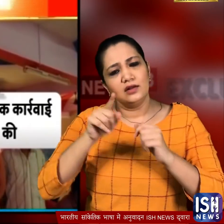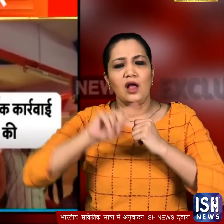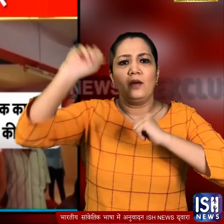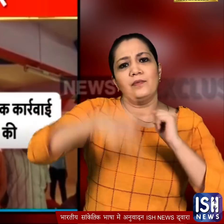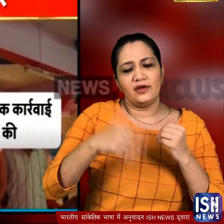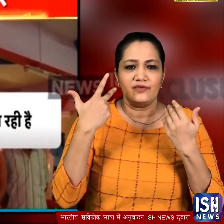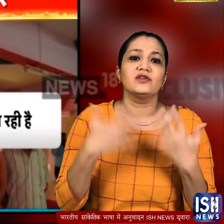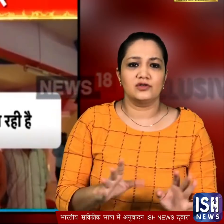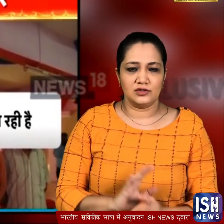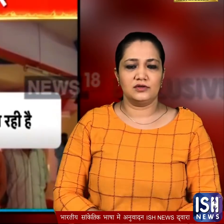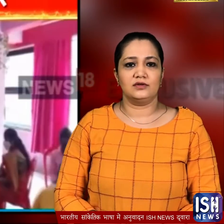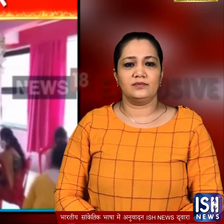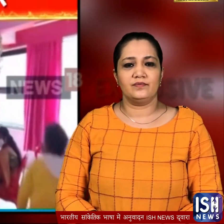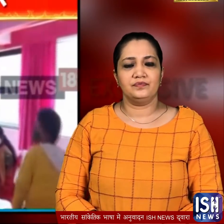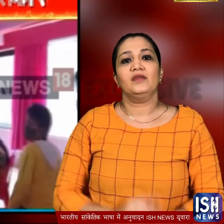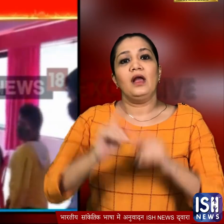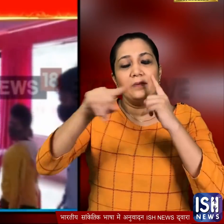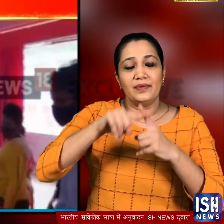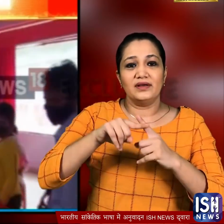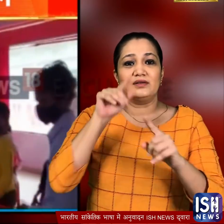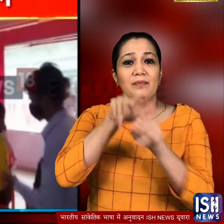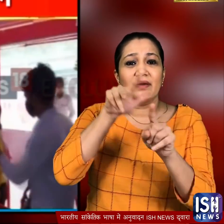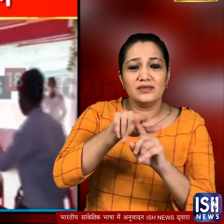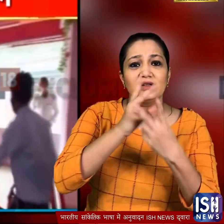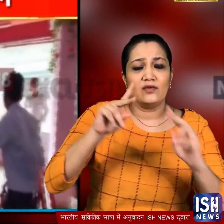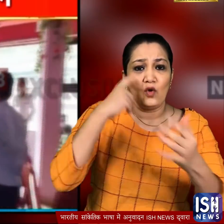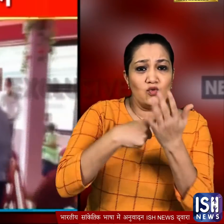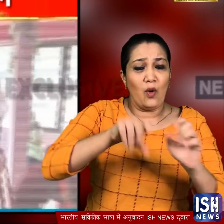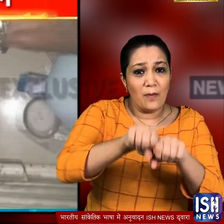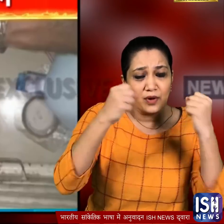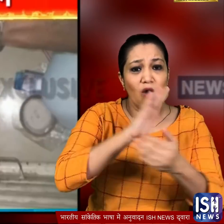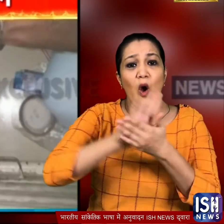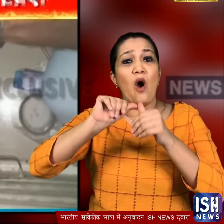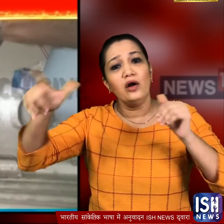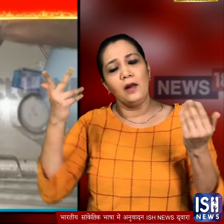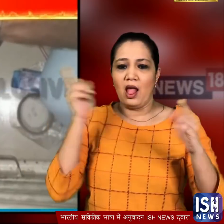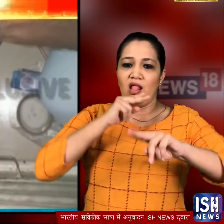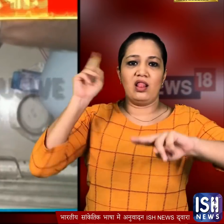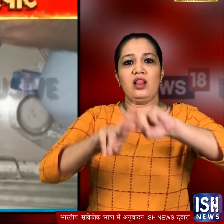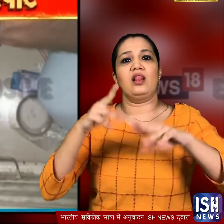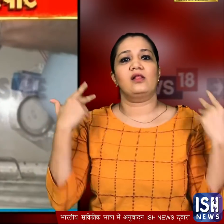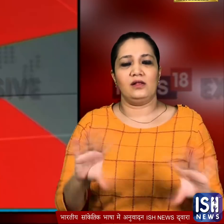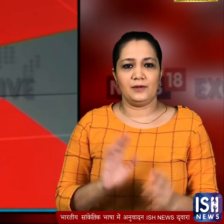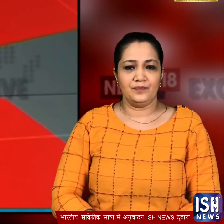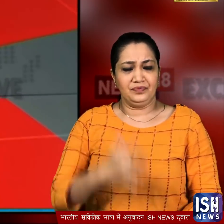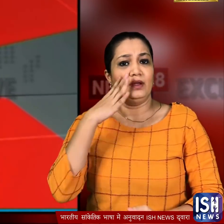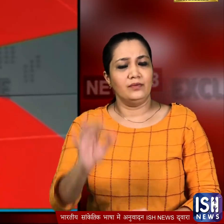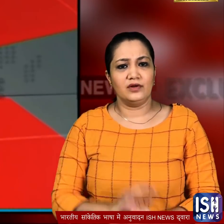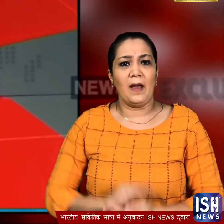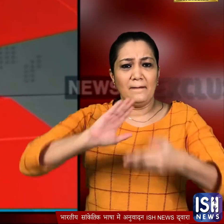इतना ही नहीं महानगर पालिका ने नियम तोड़ने के आरोप में मैरिज हॉल को भी सील कर दिया तो बात के एक बात है कि शादी